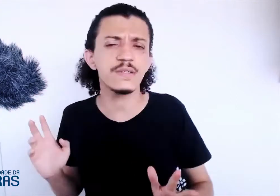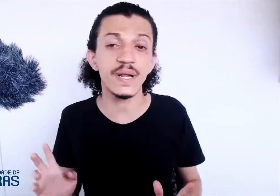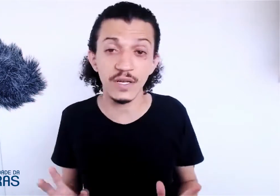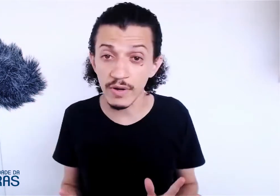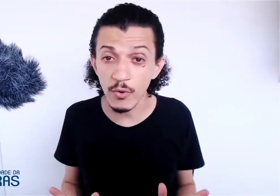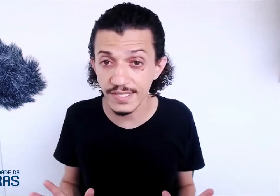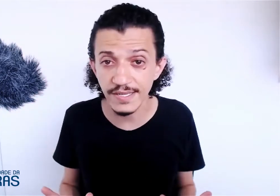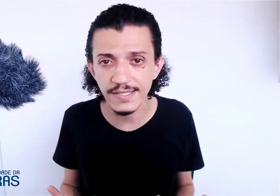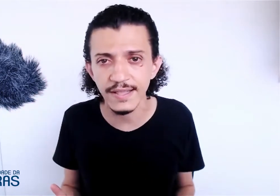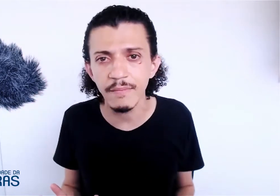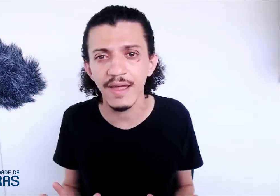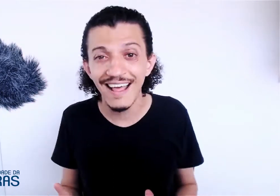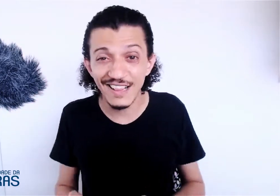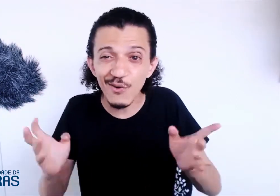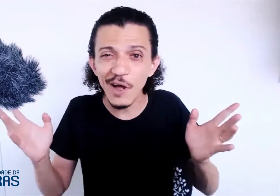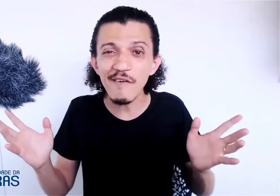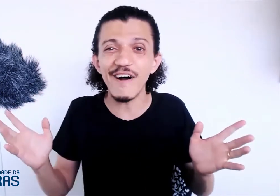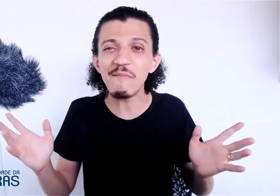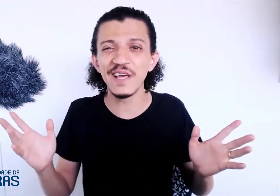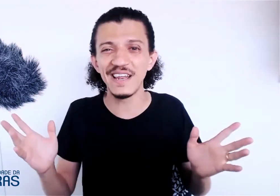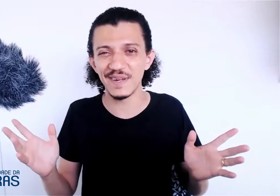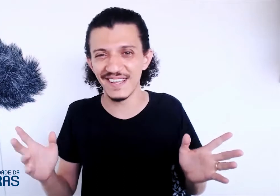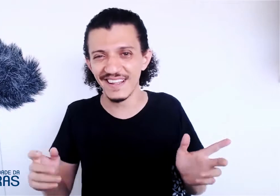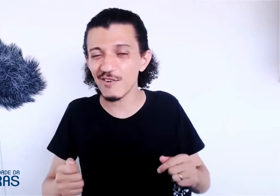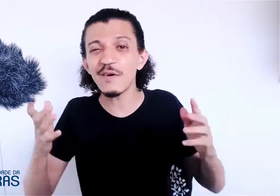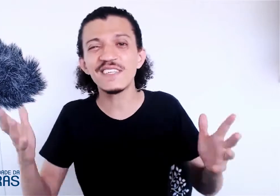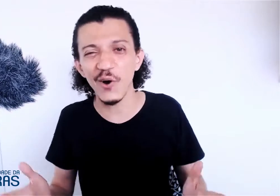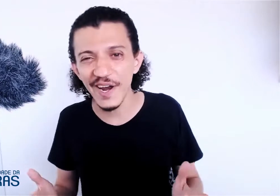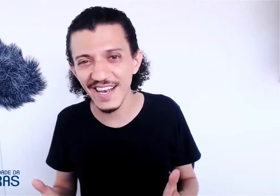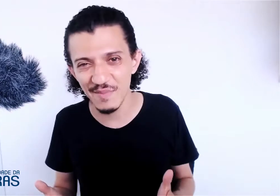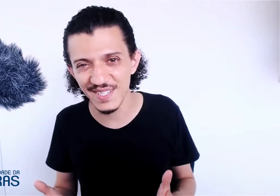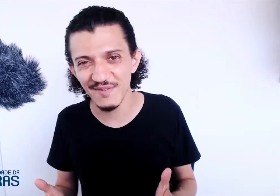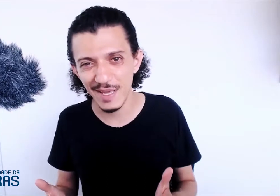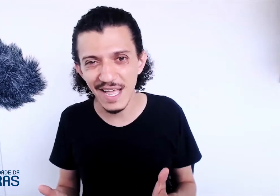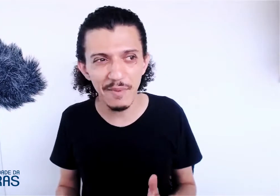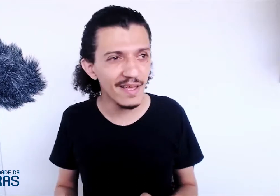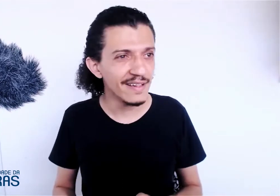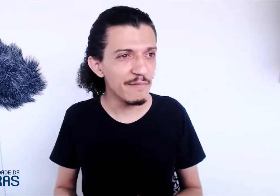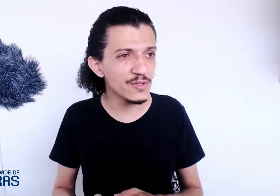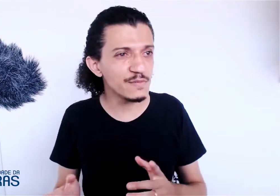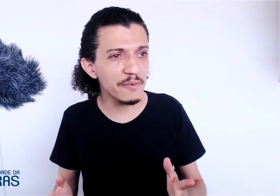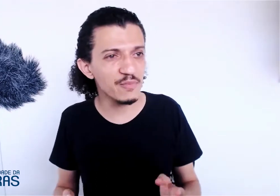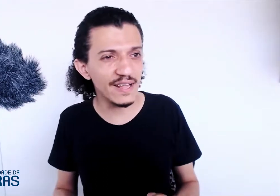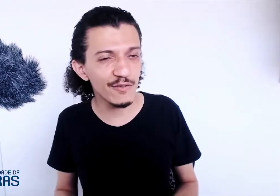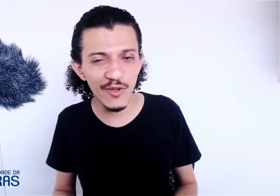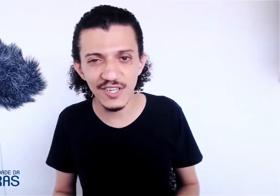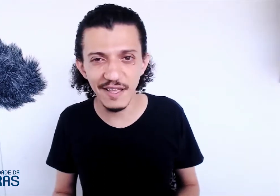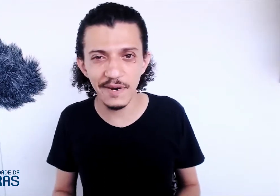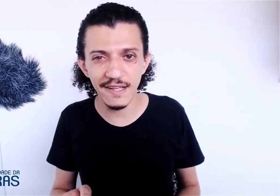se expressar em qualquer coisa que você quiser também. Até contar uma fábula em Libras, até contar uma história em Libras, percebe? Tem muitos membros do método fluente em Libras